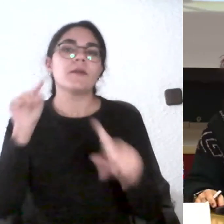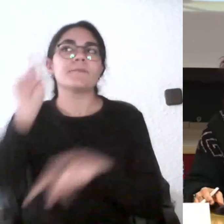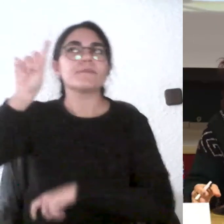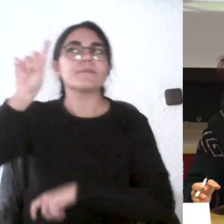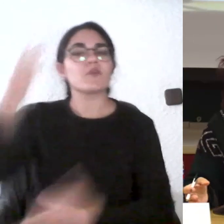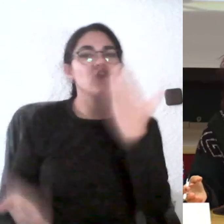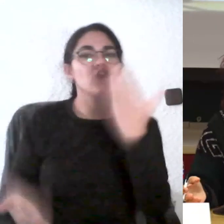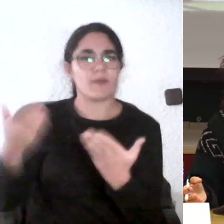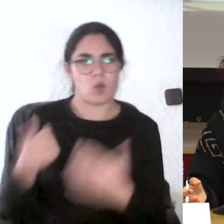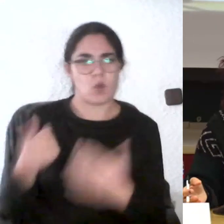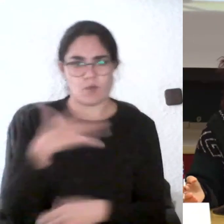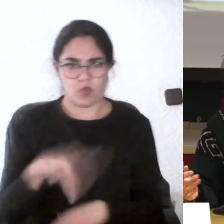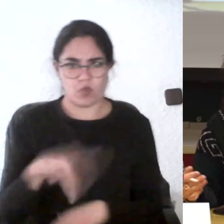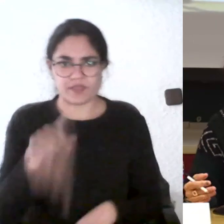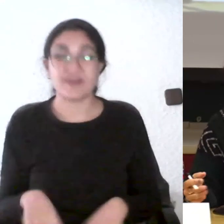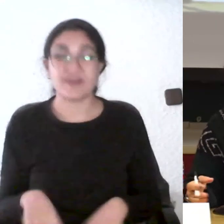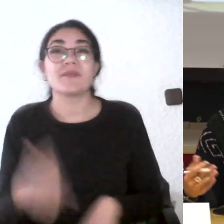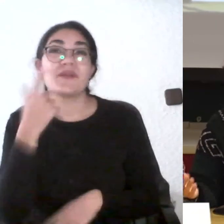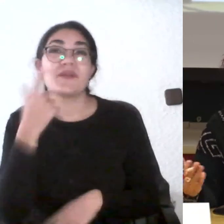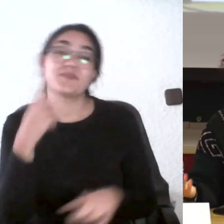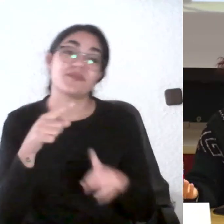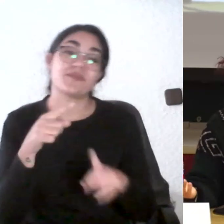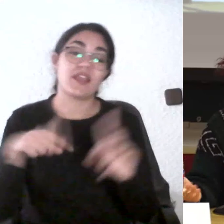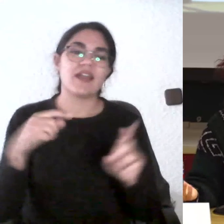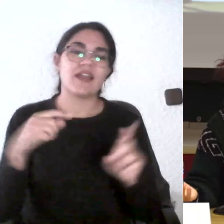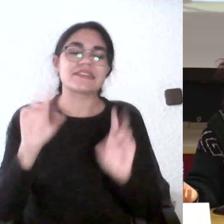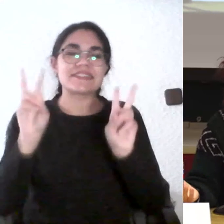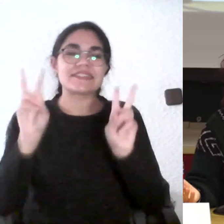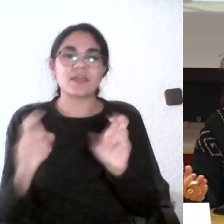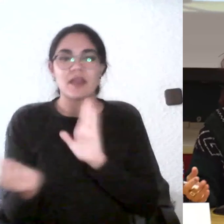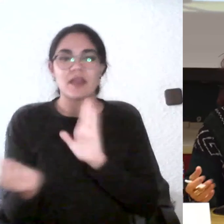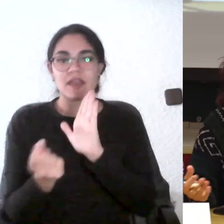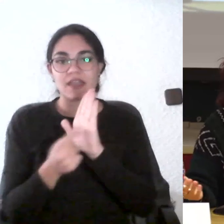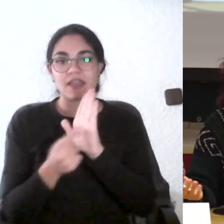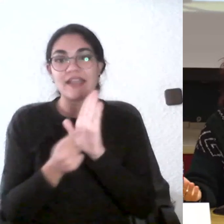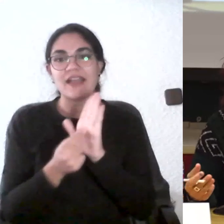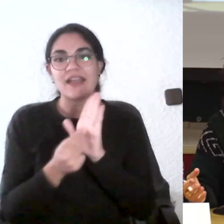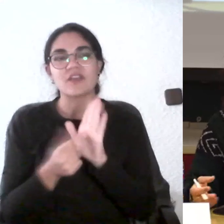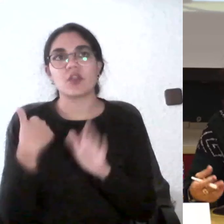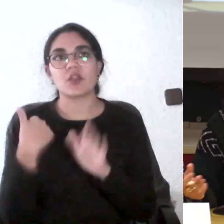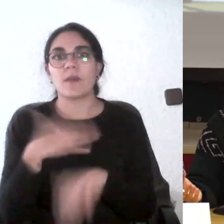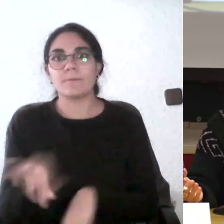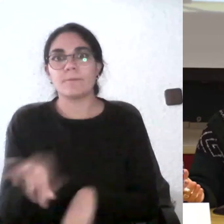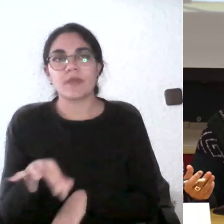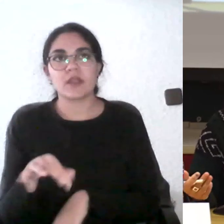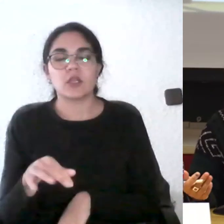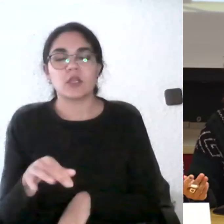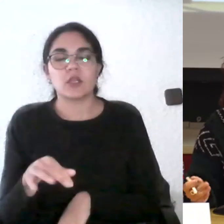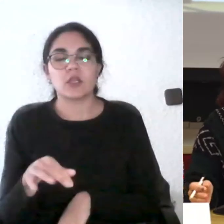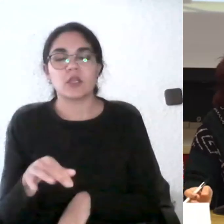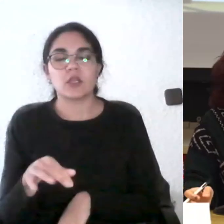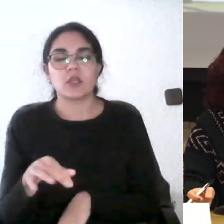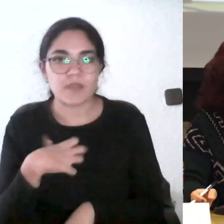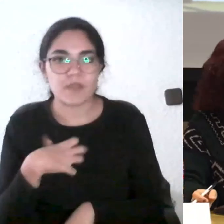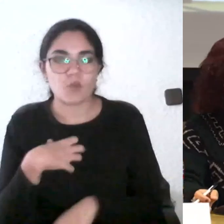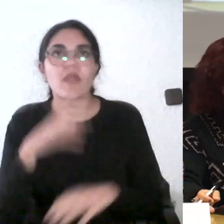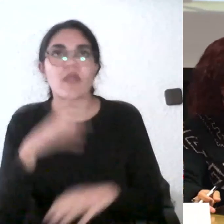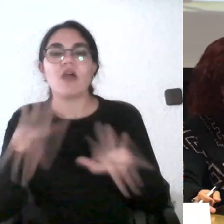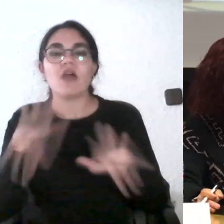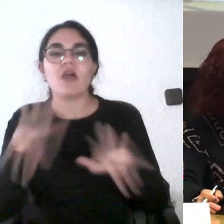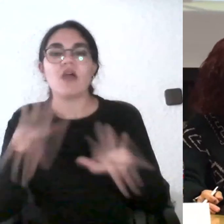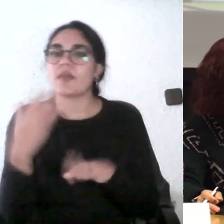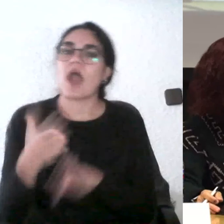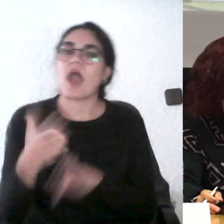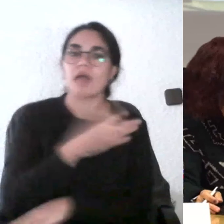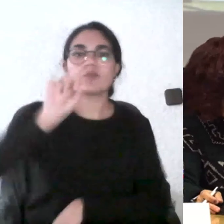calificaciones pero es la manera de que la participación aumentara en su momento y efectivamente no siempre la participación es óptima especialmente